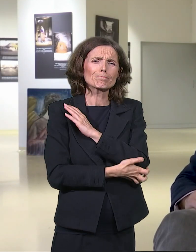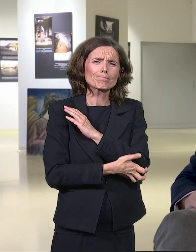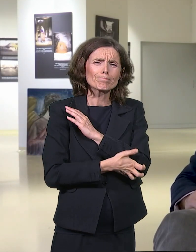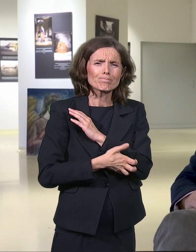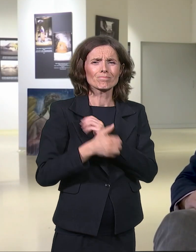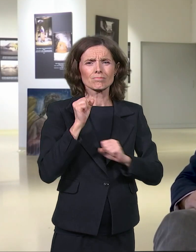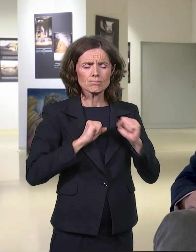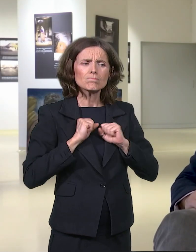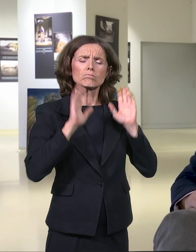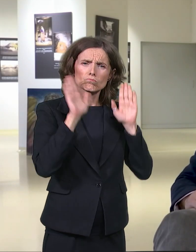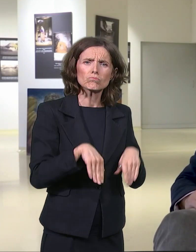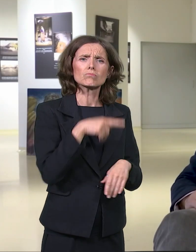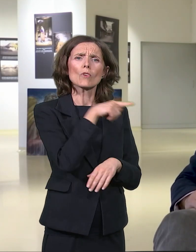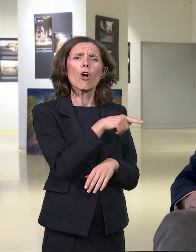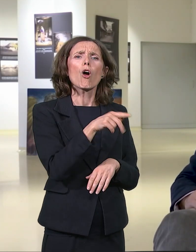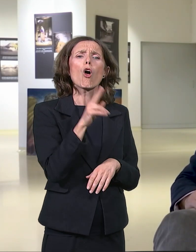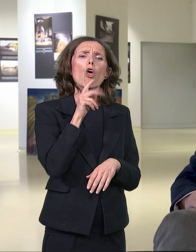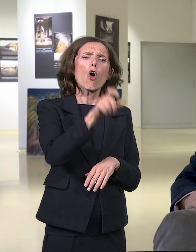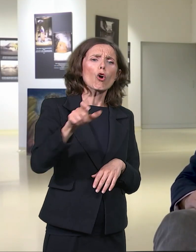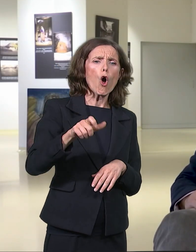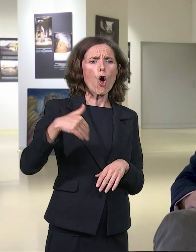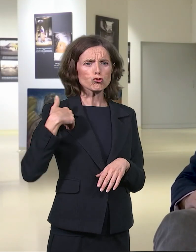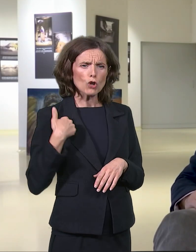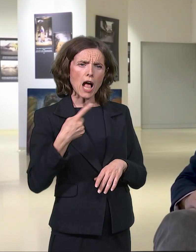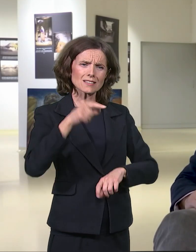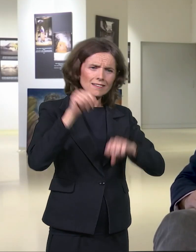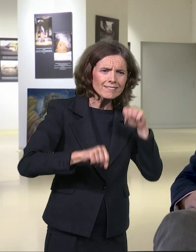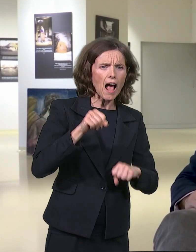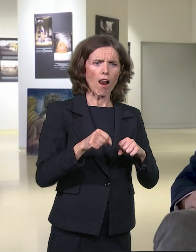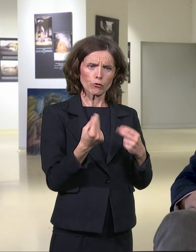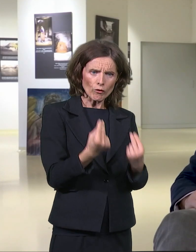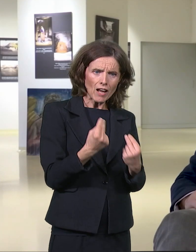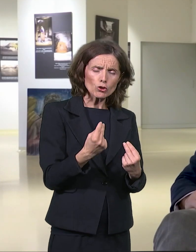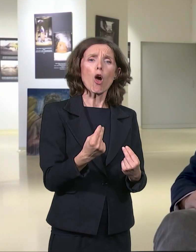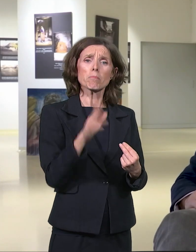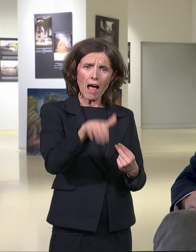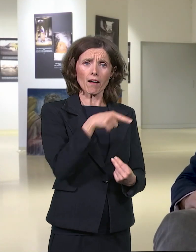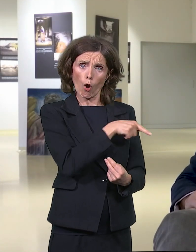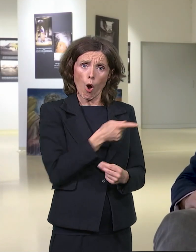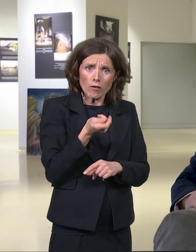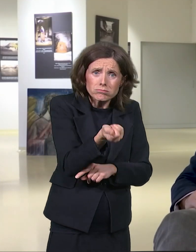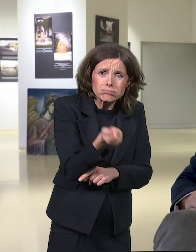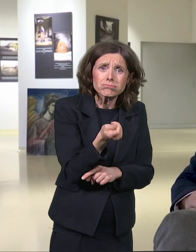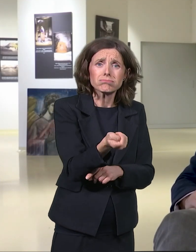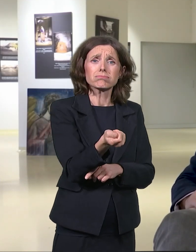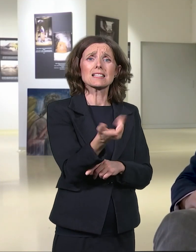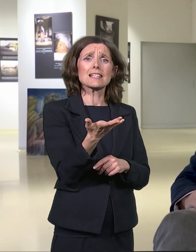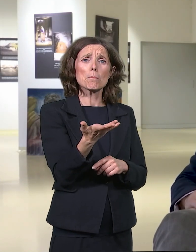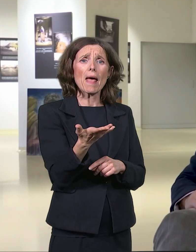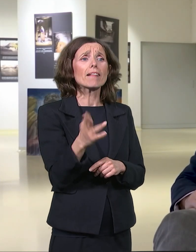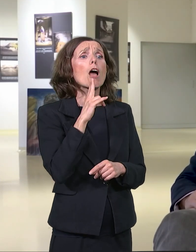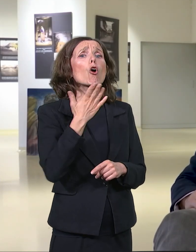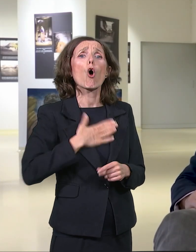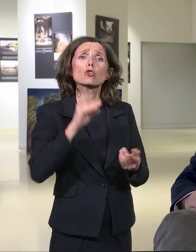velike stipendije najderovitijoj deci za upis ne samo priziranske bogoslovije, već i za